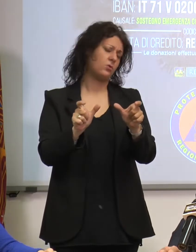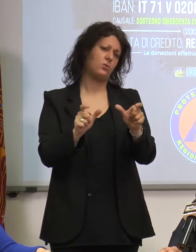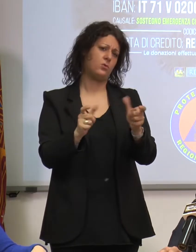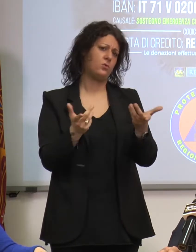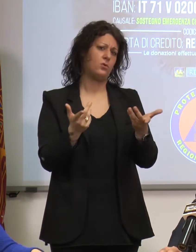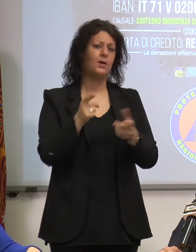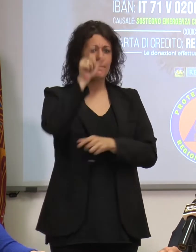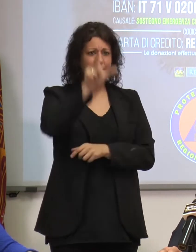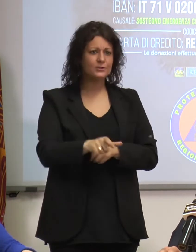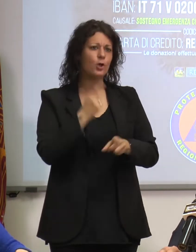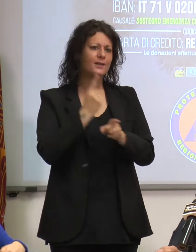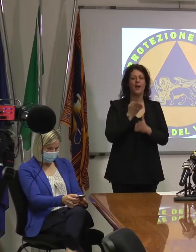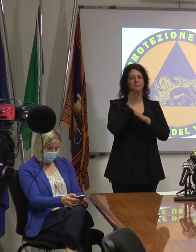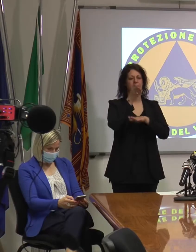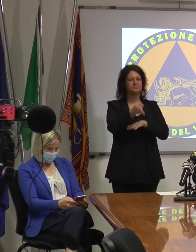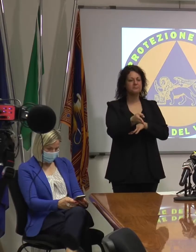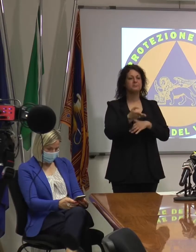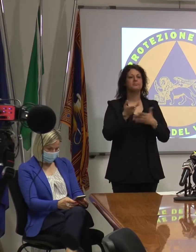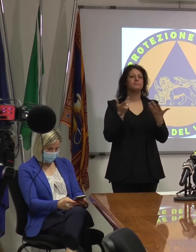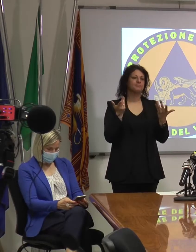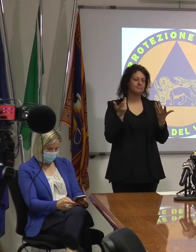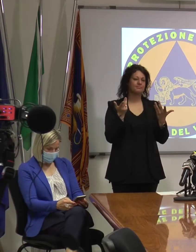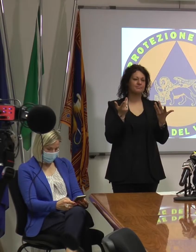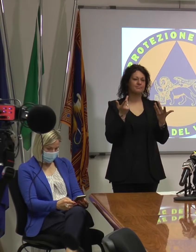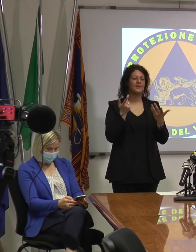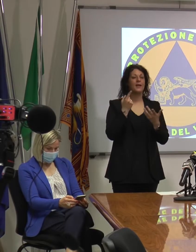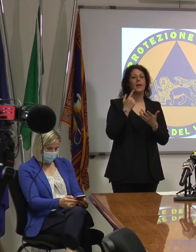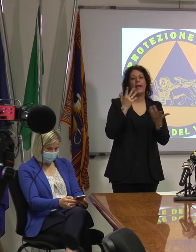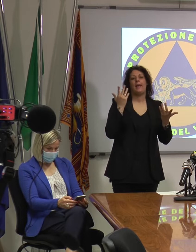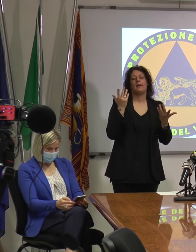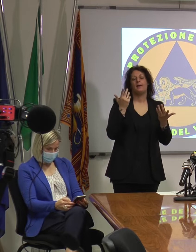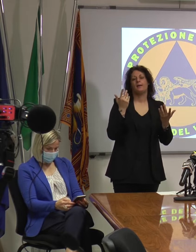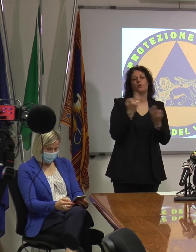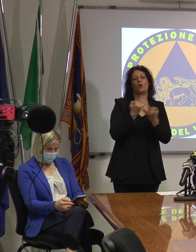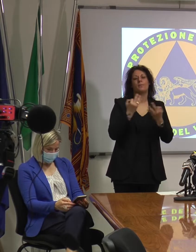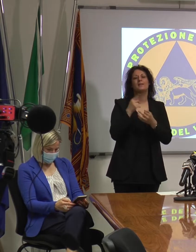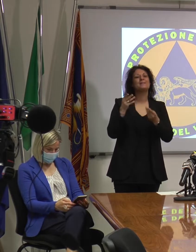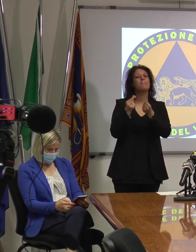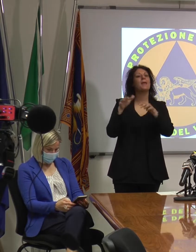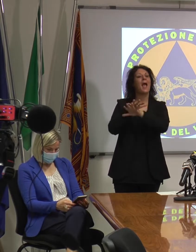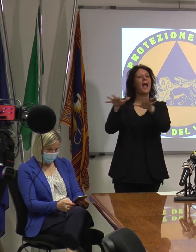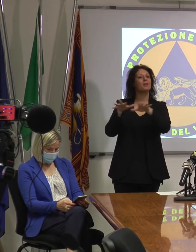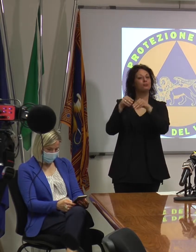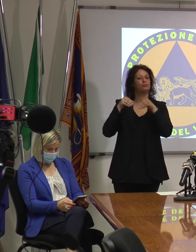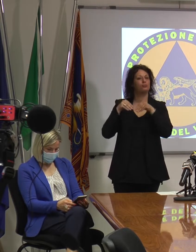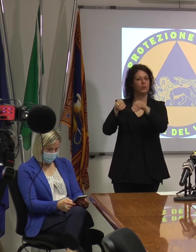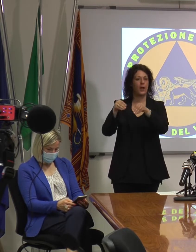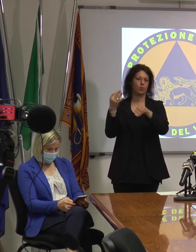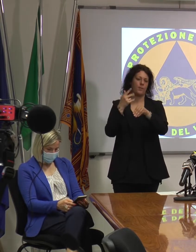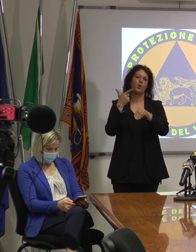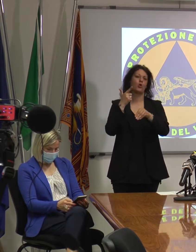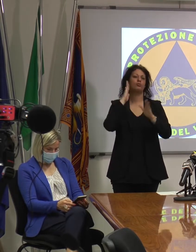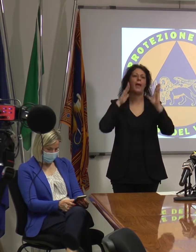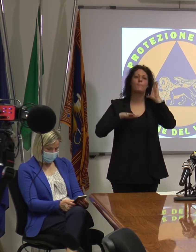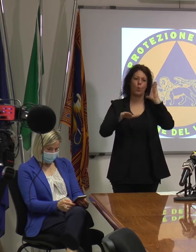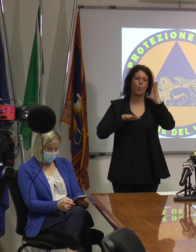salute, cosa volete che vi dica? Zaia ha scritto una lettera al Presidente della Conferenza delle Regioni Bonacini per sollecitare il Governo a rivedere le